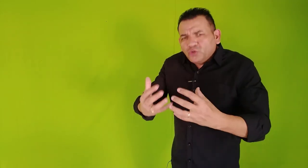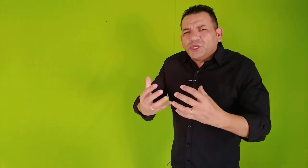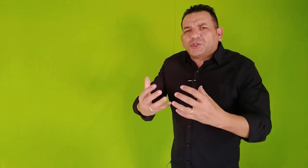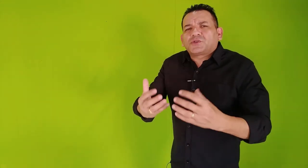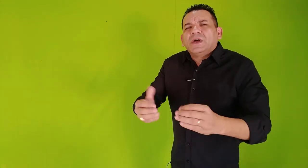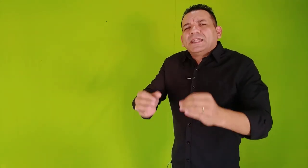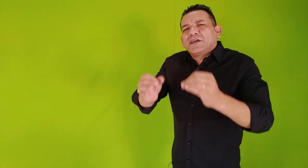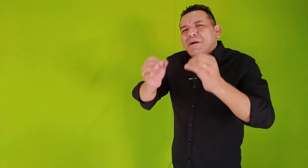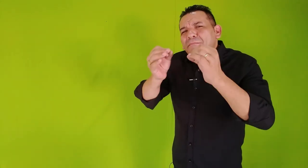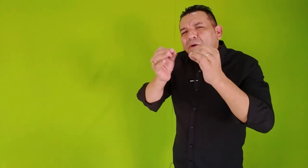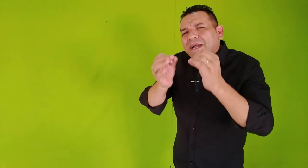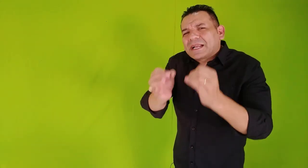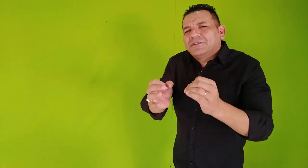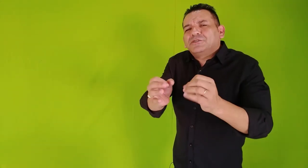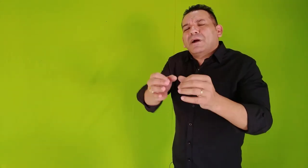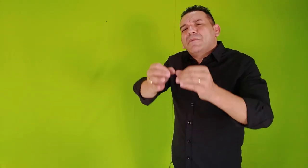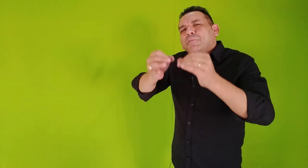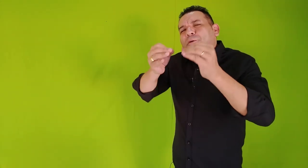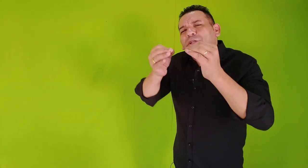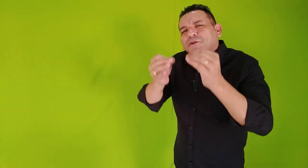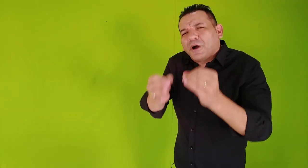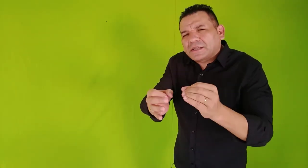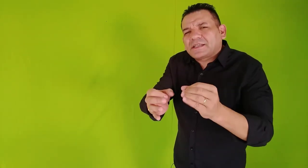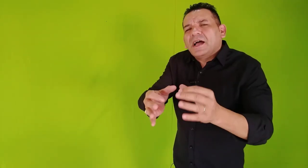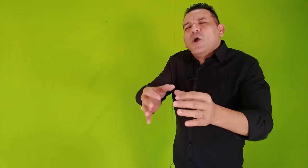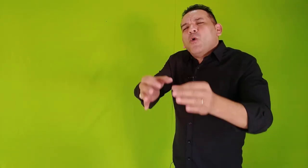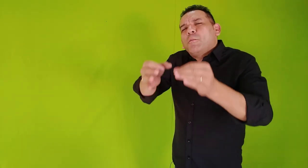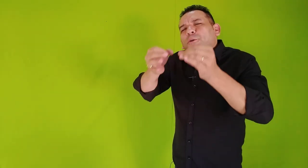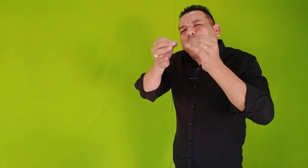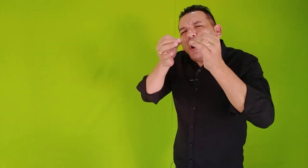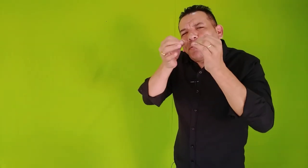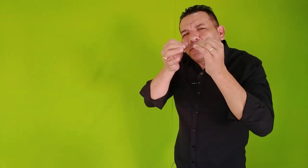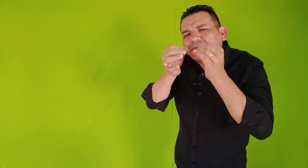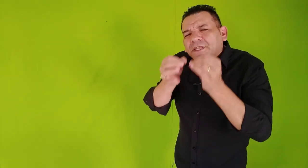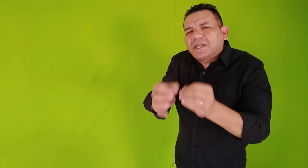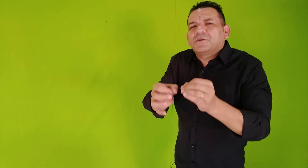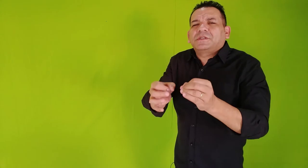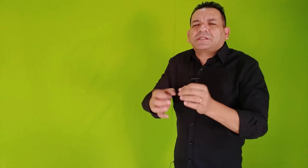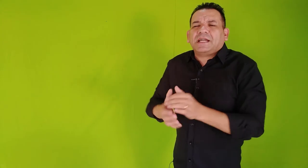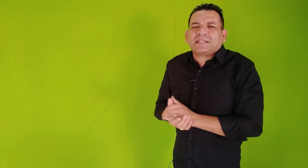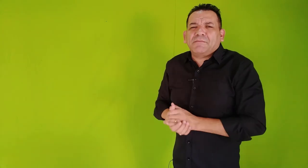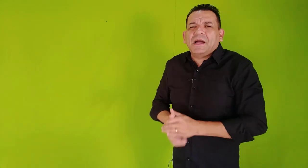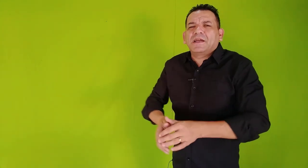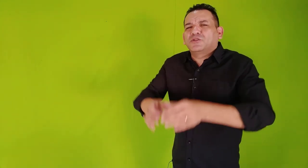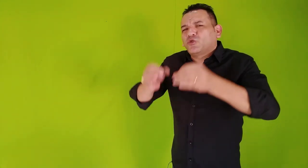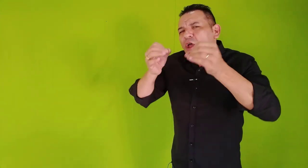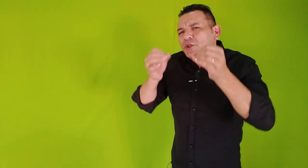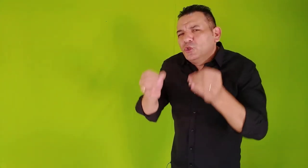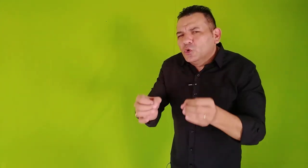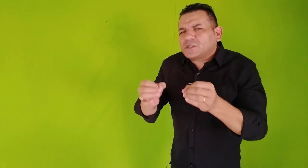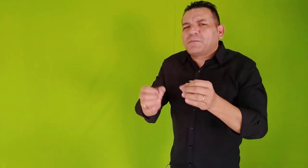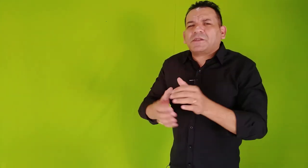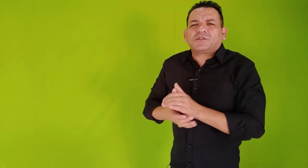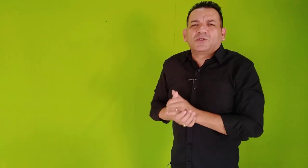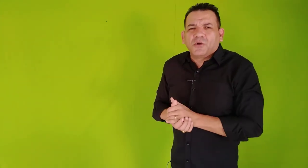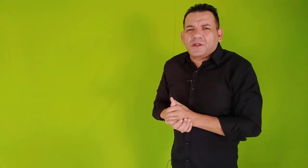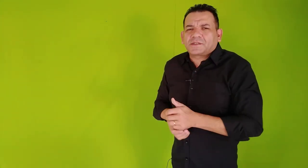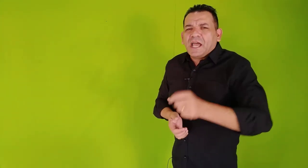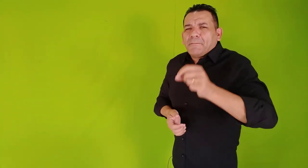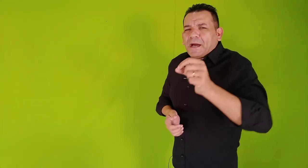isso, tem uma mão grande, uma mão poderosa. O próprio Deus está trabalhando nos bastidores para